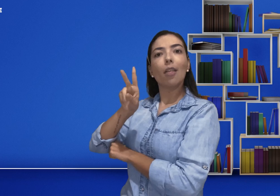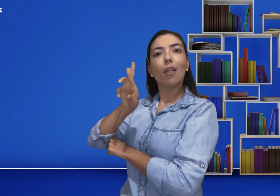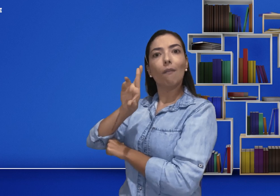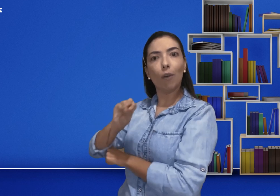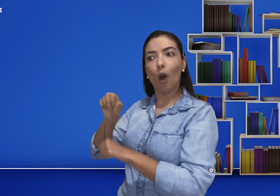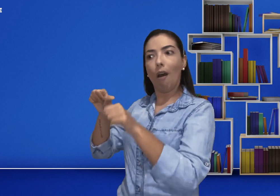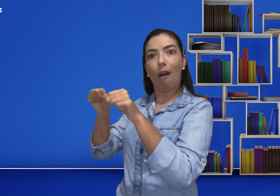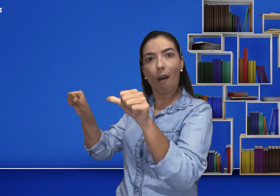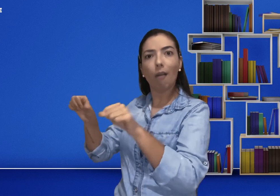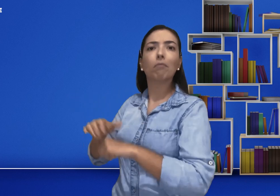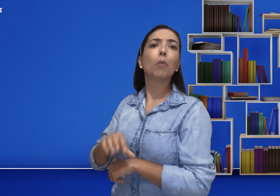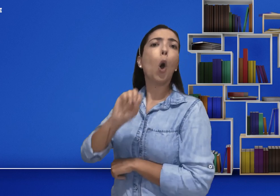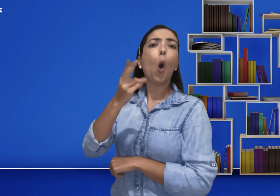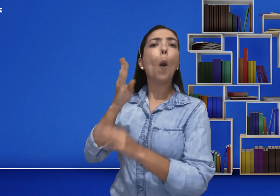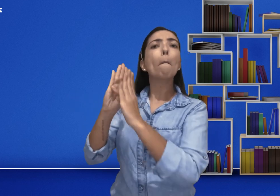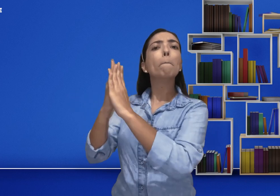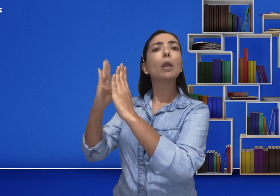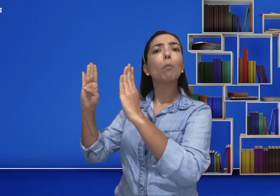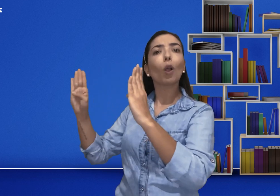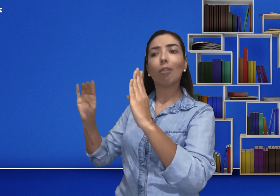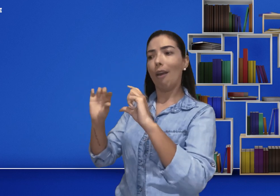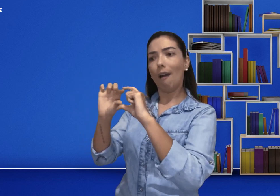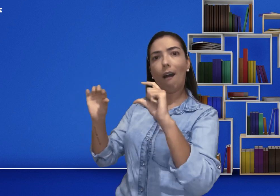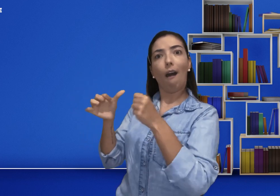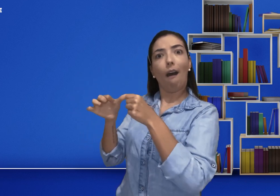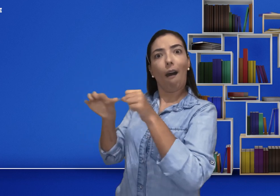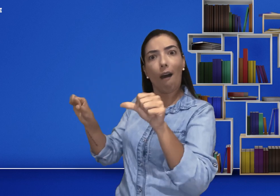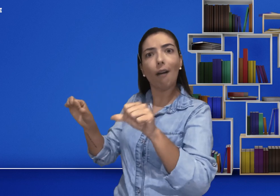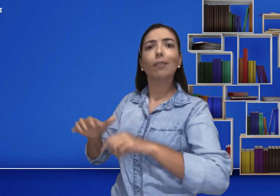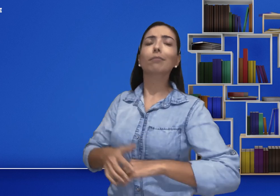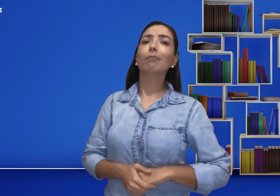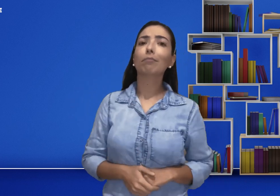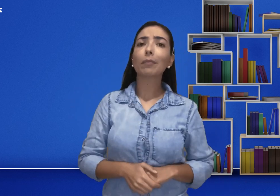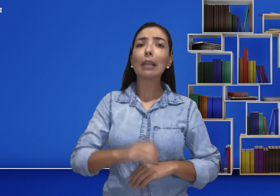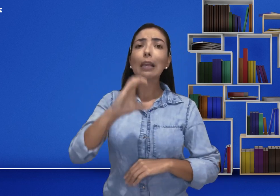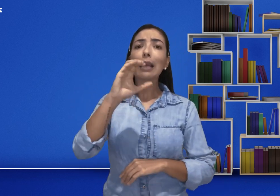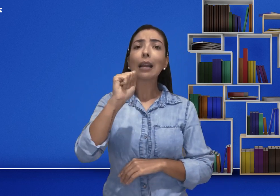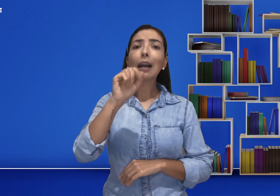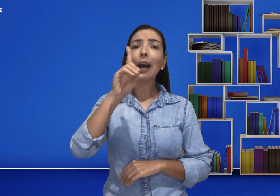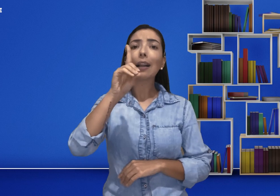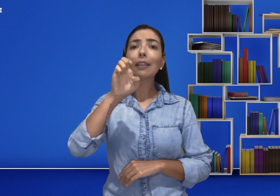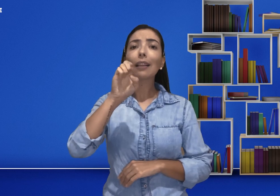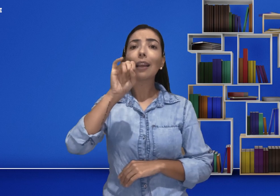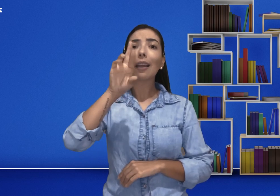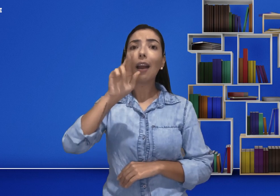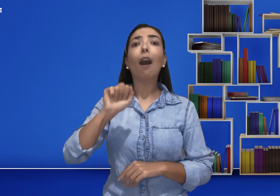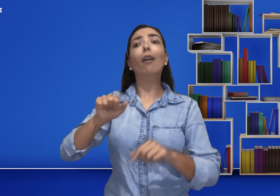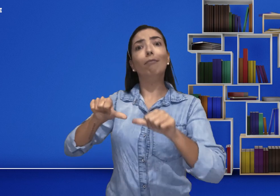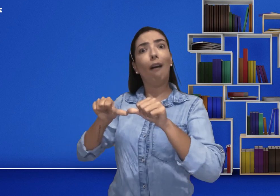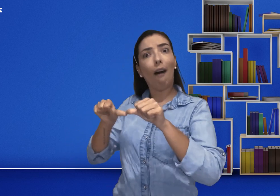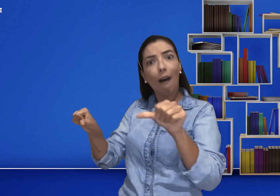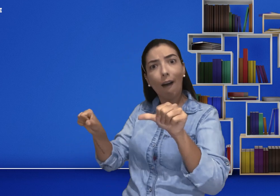escrever livros ou biblioteca. No caderno, na cadeira,